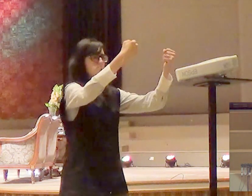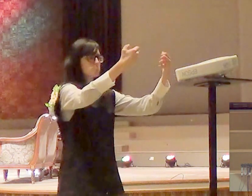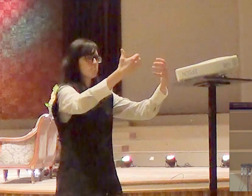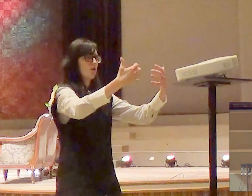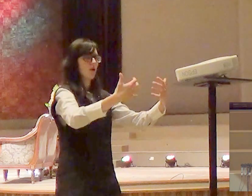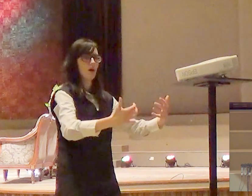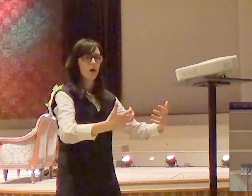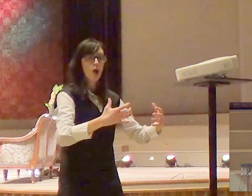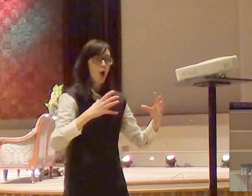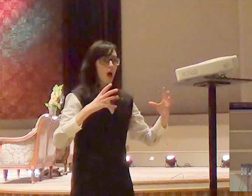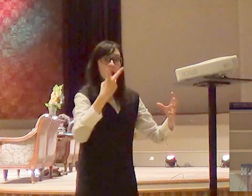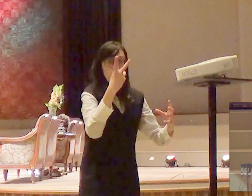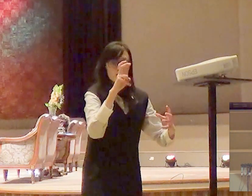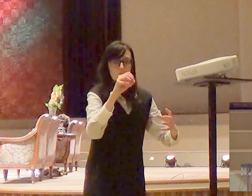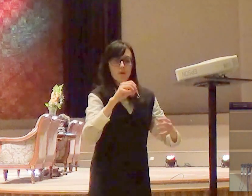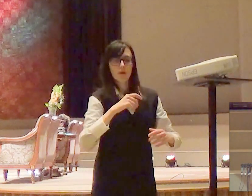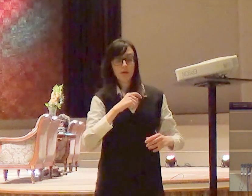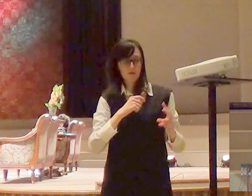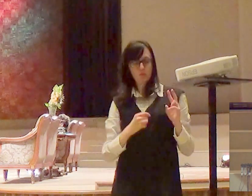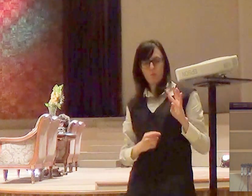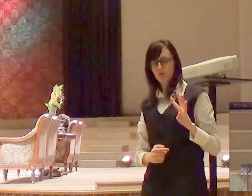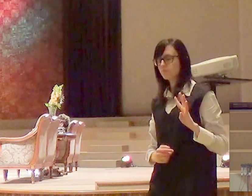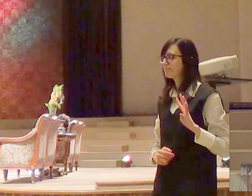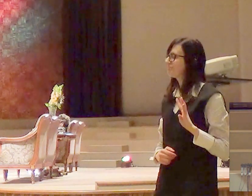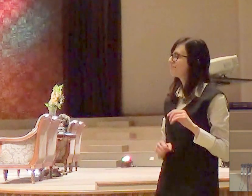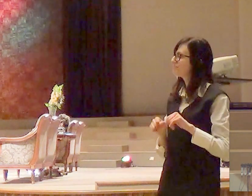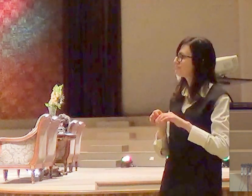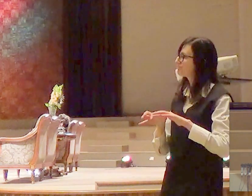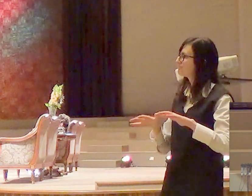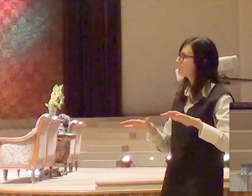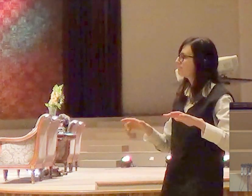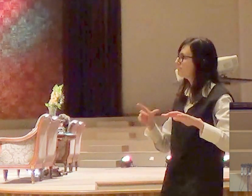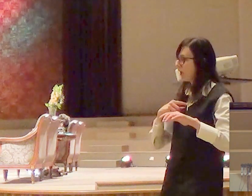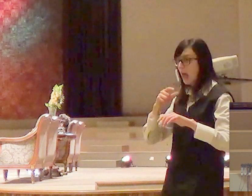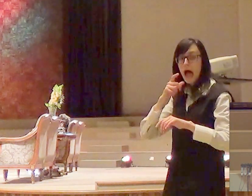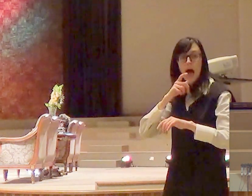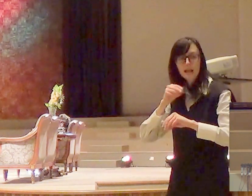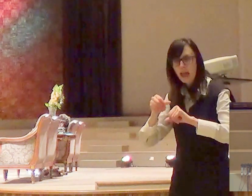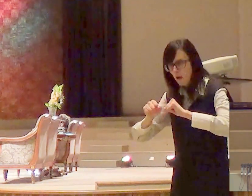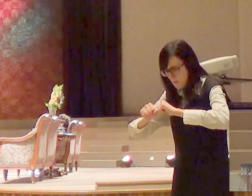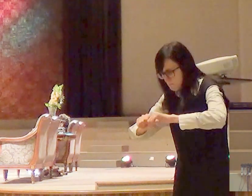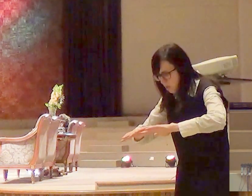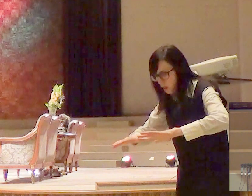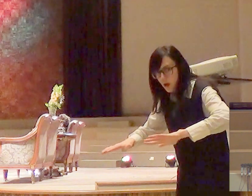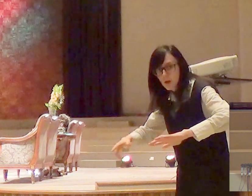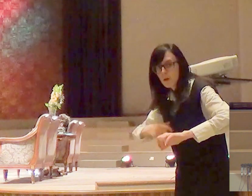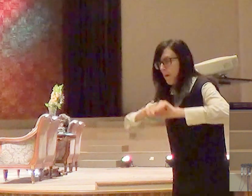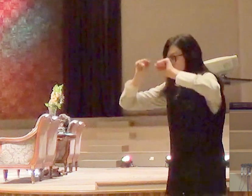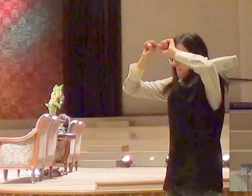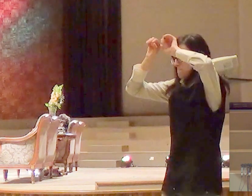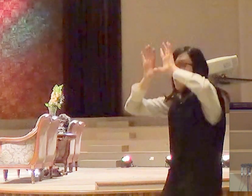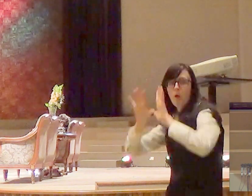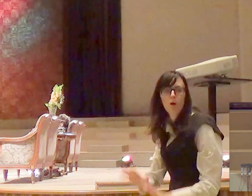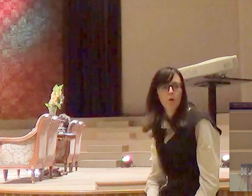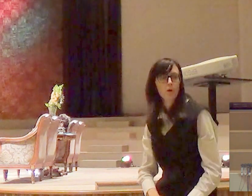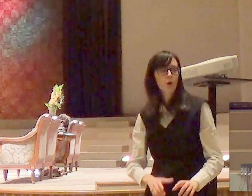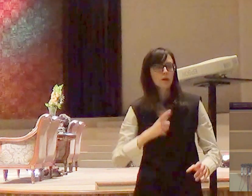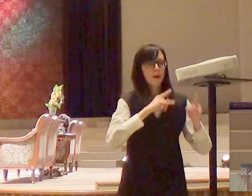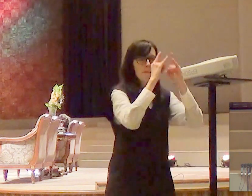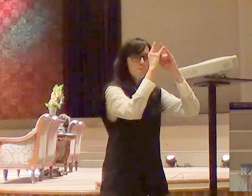chão embaixo deles fendeu-se a terra abriu a sua boca e os engoliu juntamente com as suas famílias com todos os seguidores de